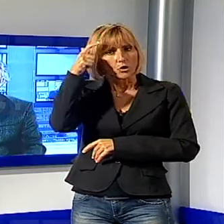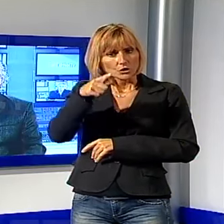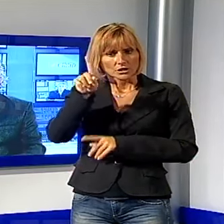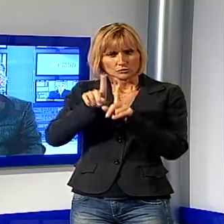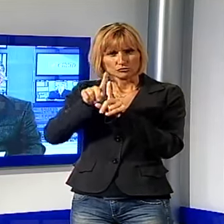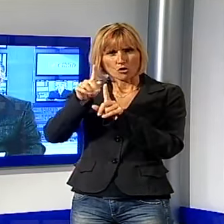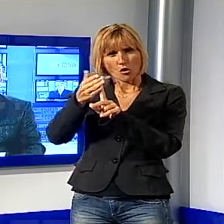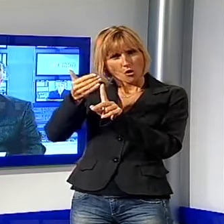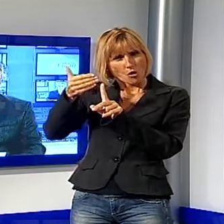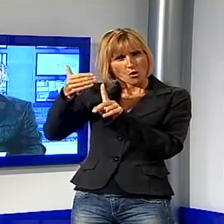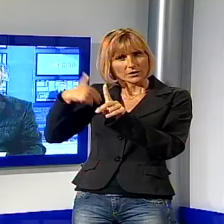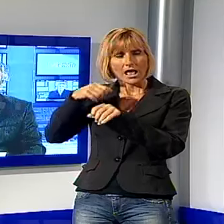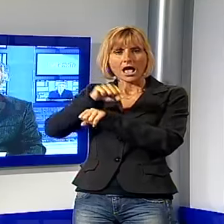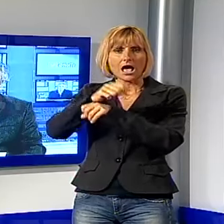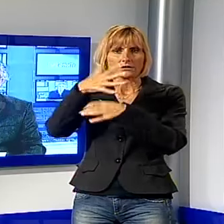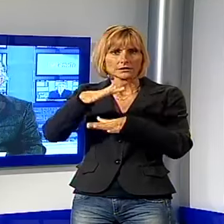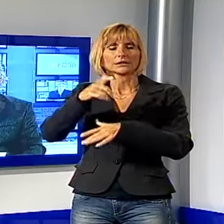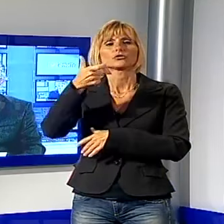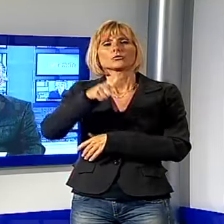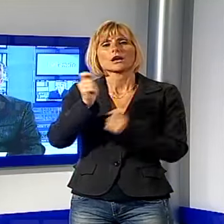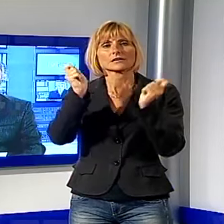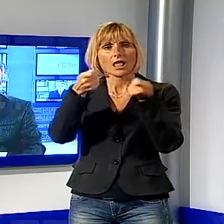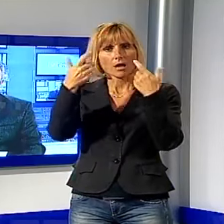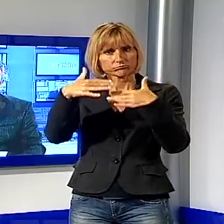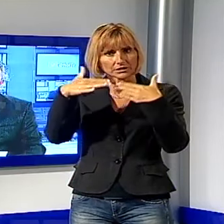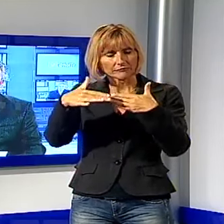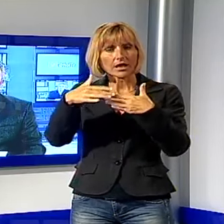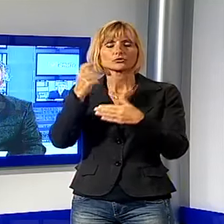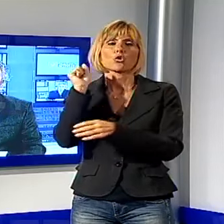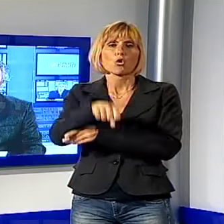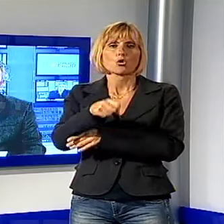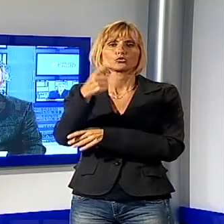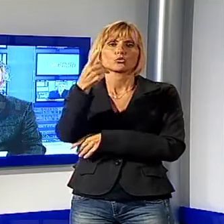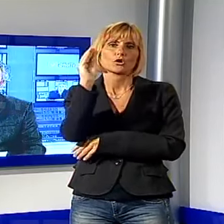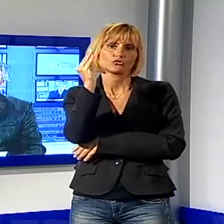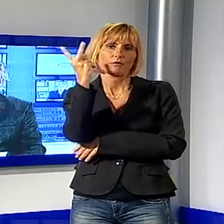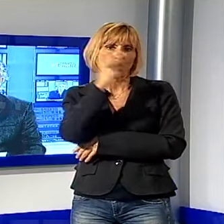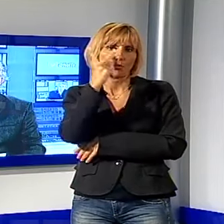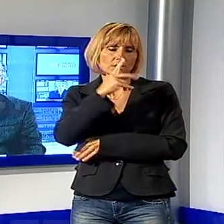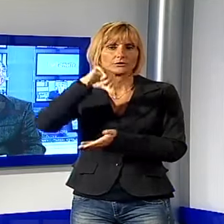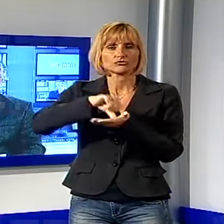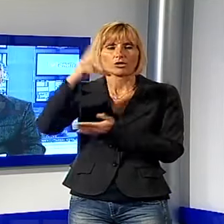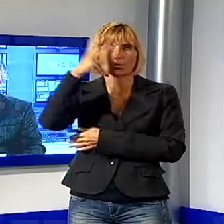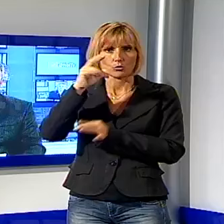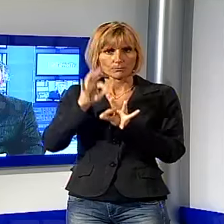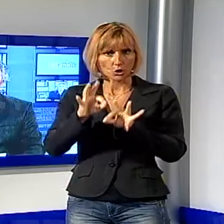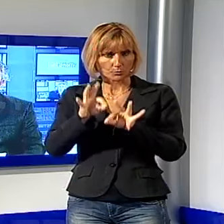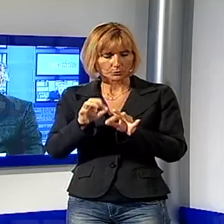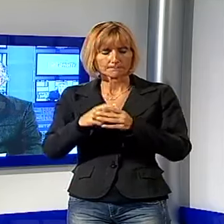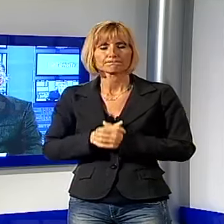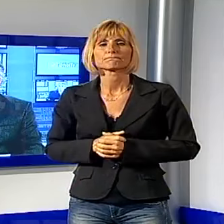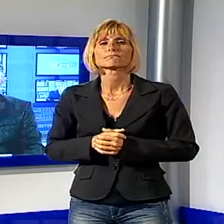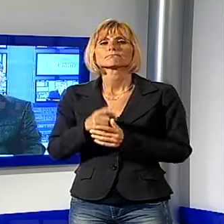giorni scorsi era stato arrestato dopo una rapina compiuta ai danni di una giovane lucchese nel centro storico del capoluogo.